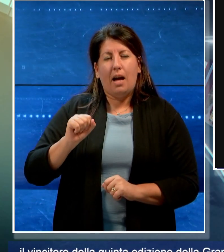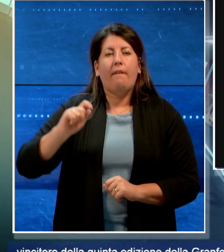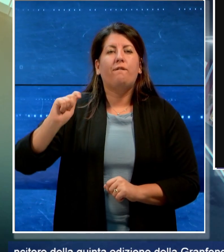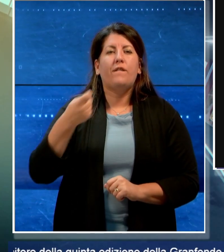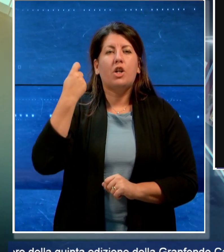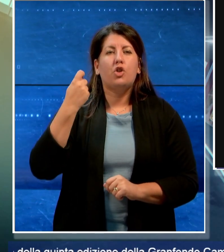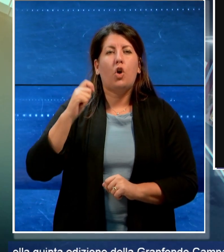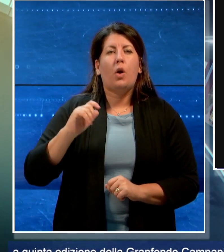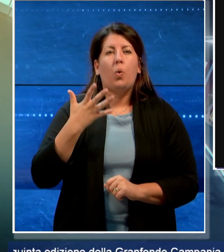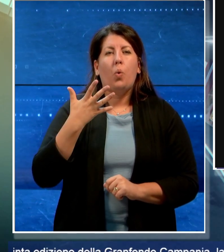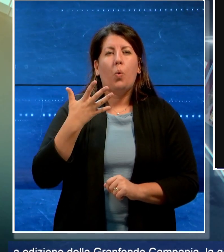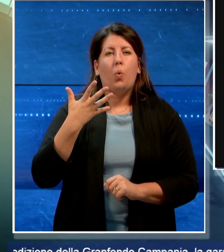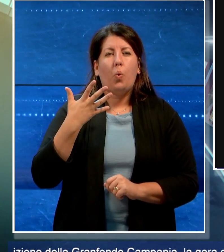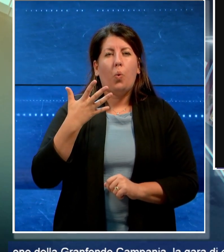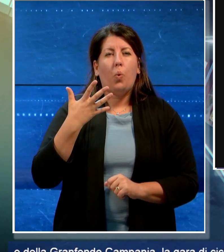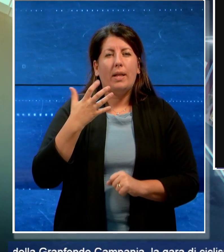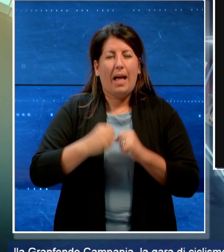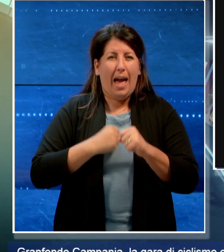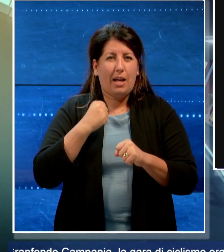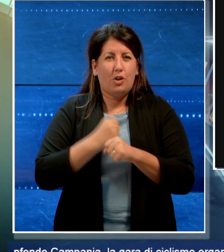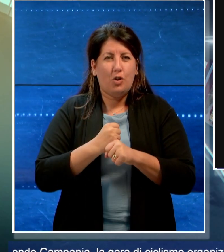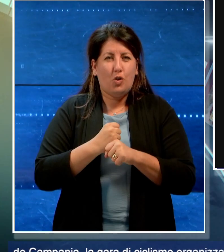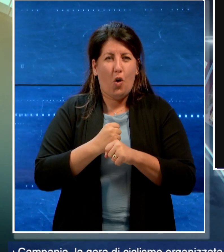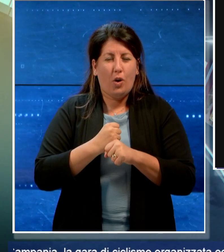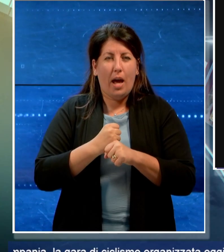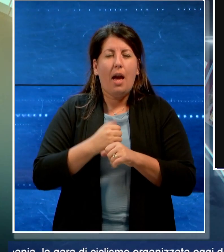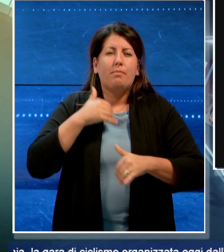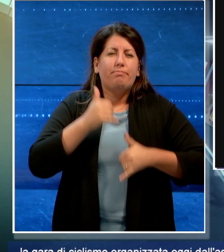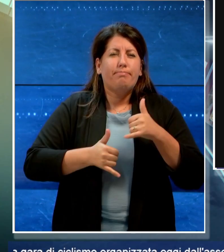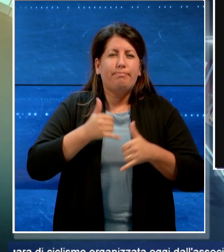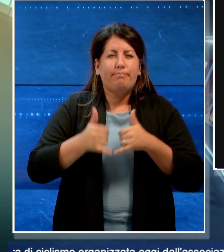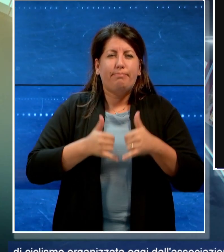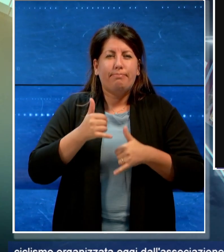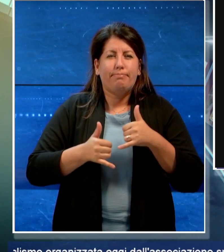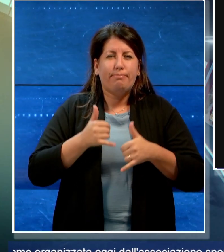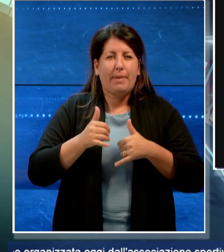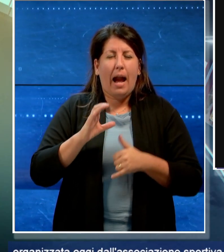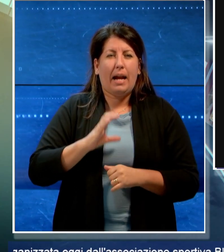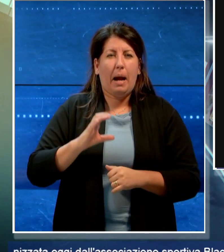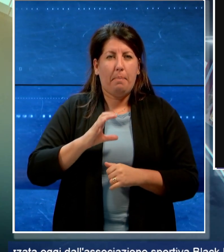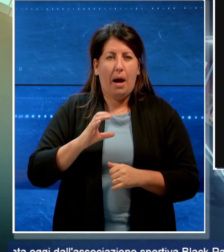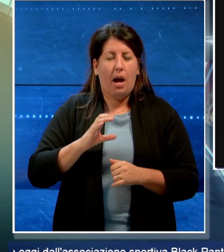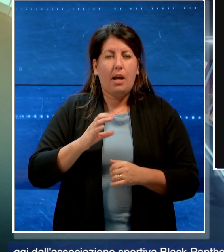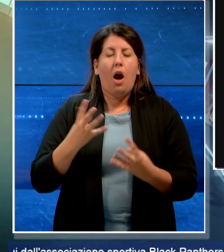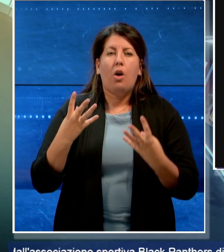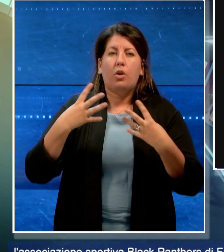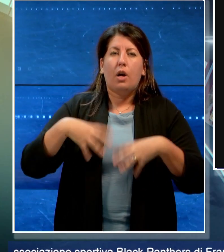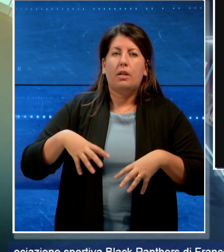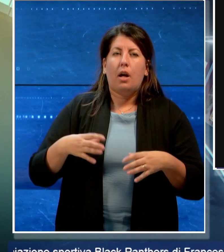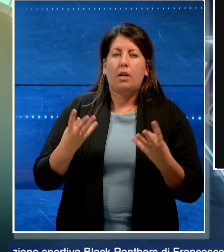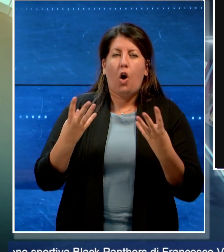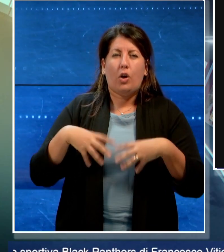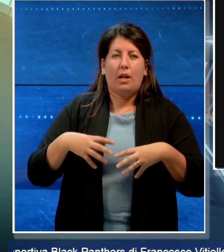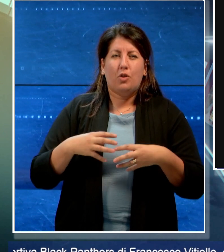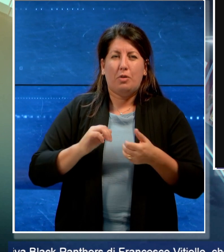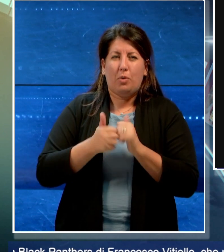della Gran Fondo Campania. La gara di ciclismo organizzata dall'associazione sportiva Black Panthers